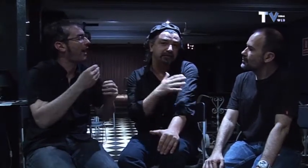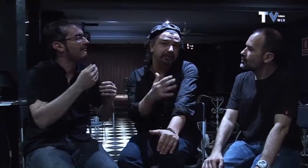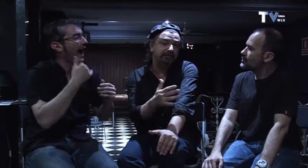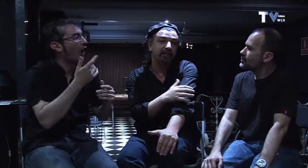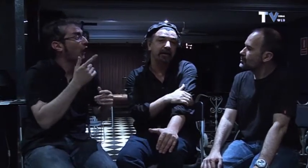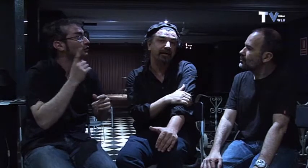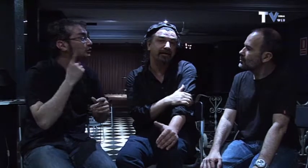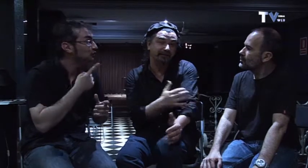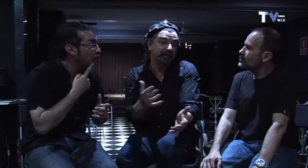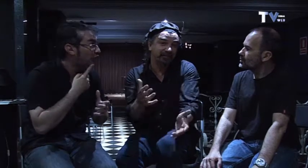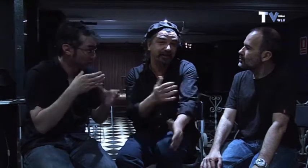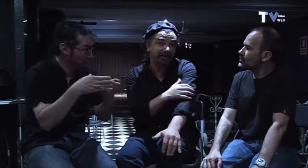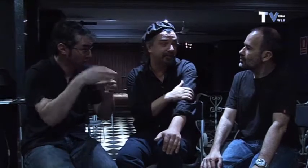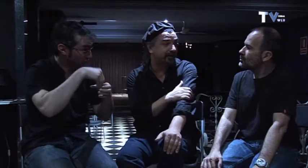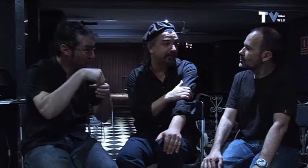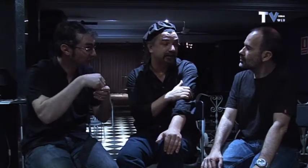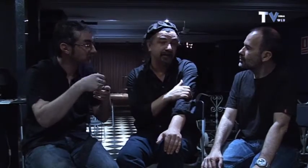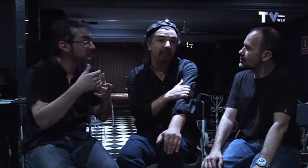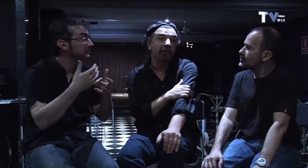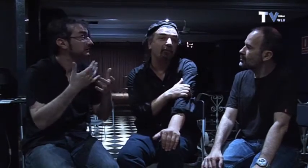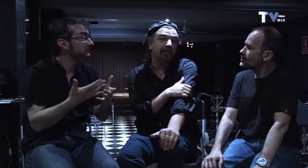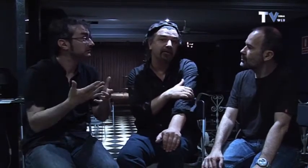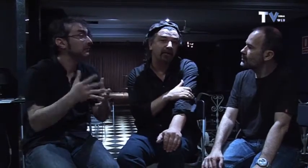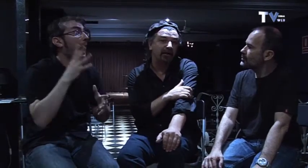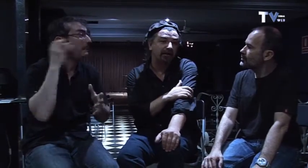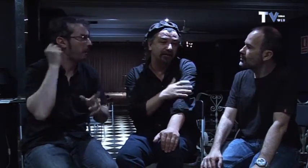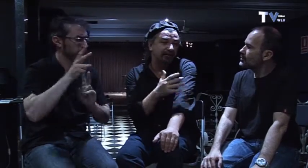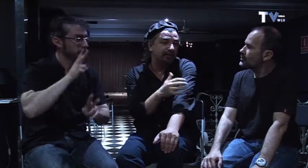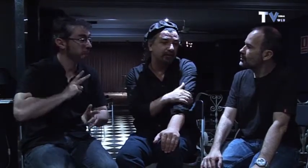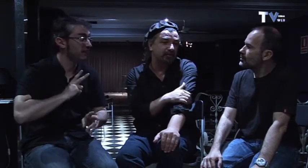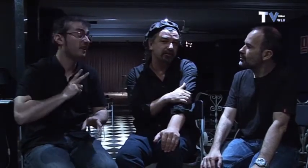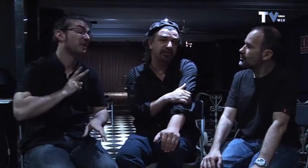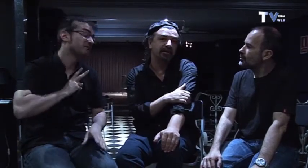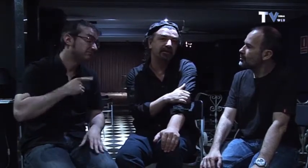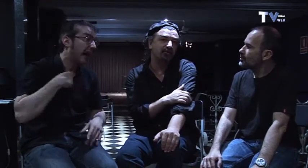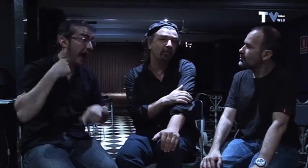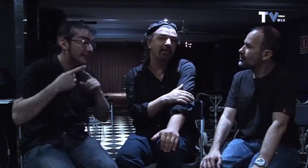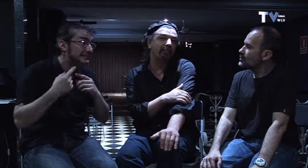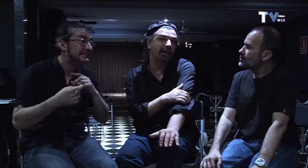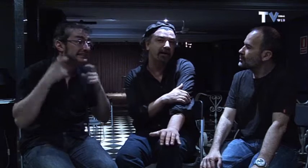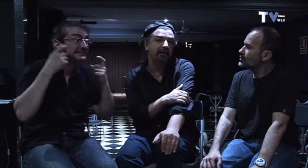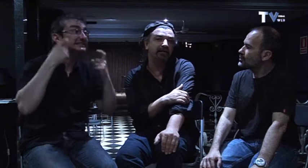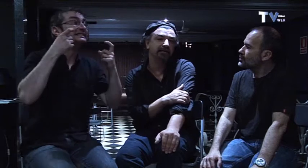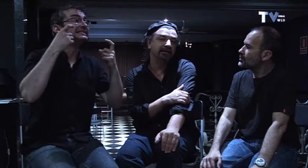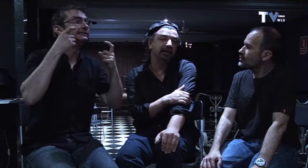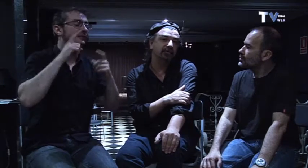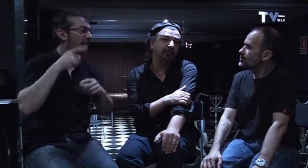para esta gente me comentó que había intentos de hacer un open mic en otros